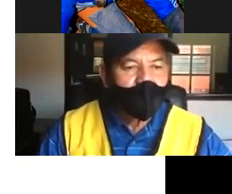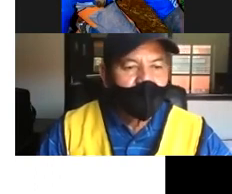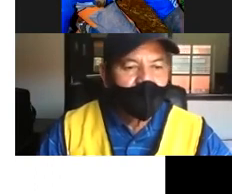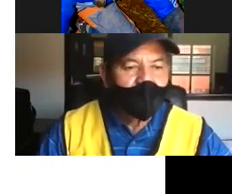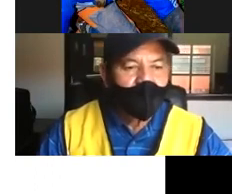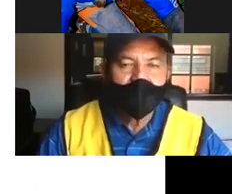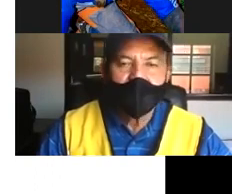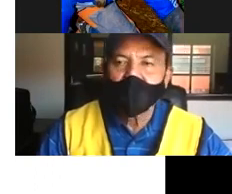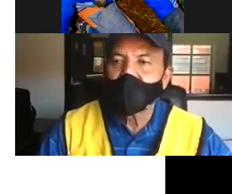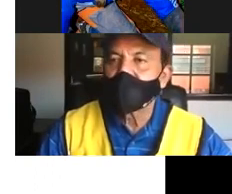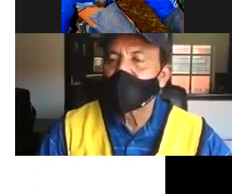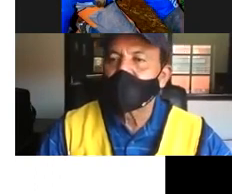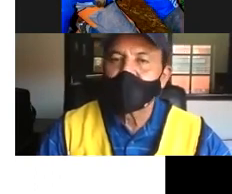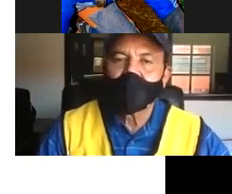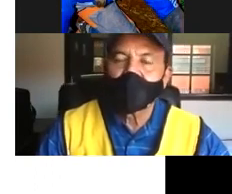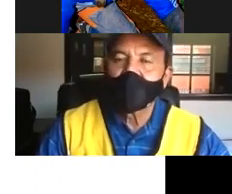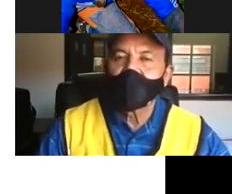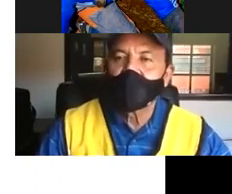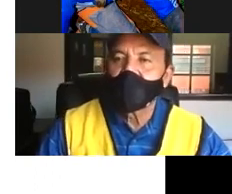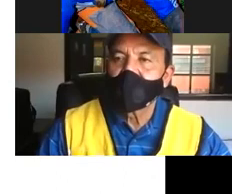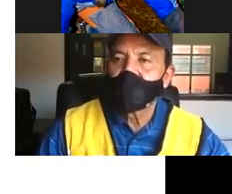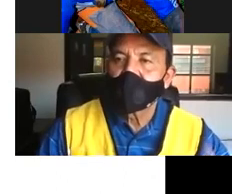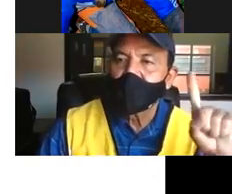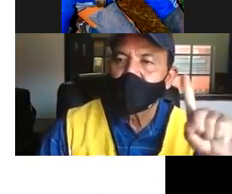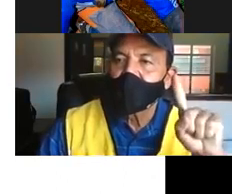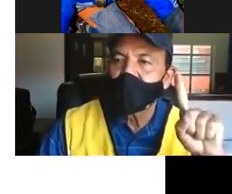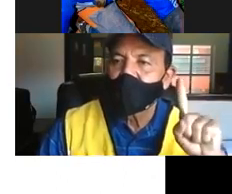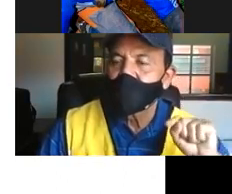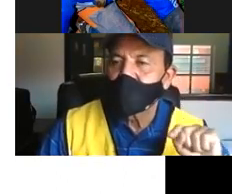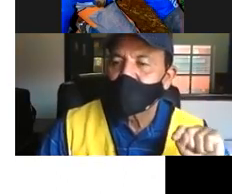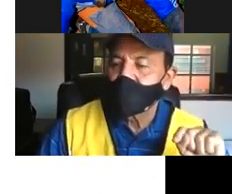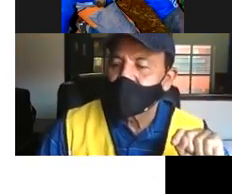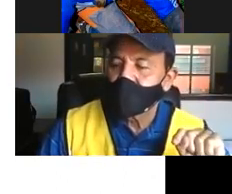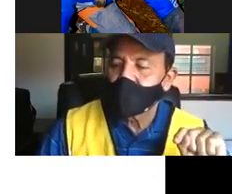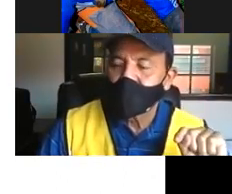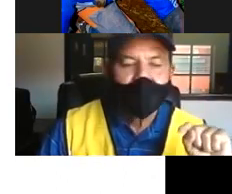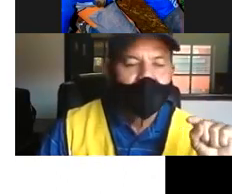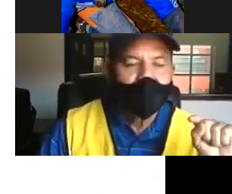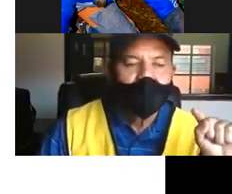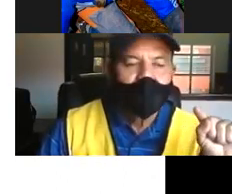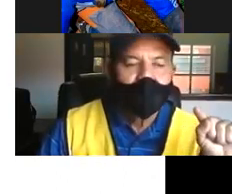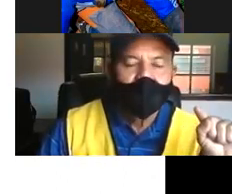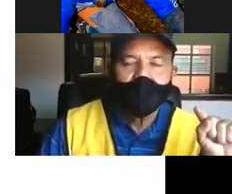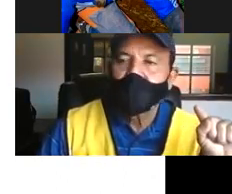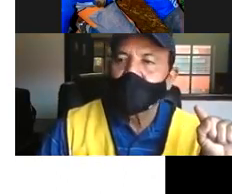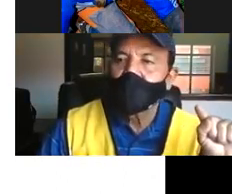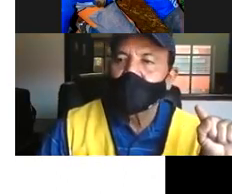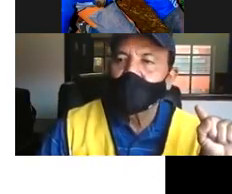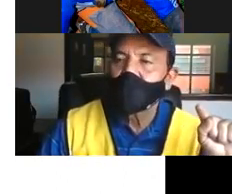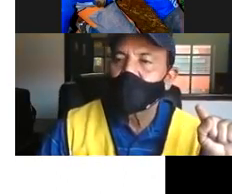mi correo aquí está es el correo que normalmente me contactan para todos estos temas este yo creo que de verdad es algo